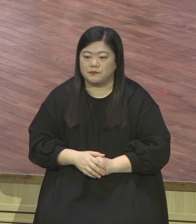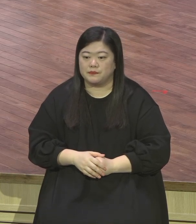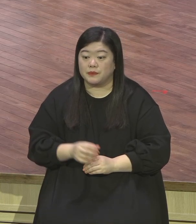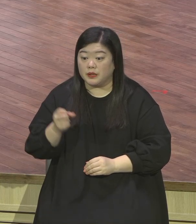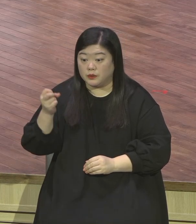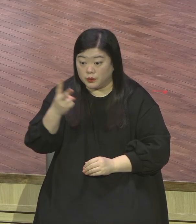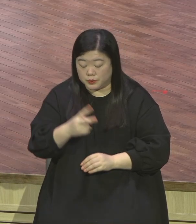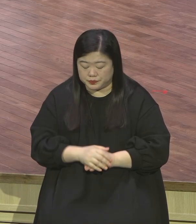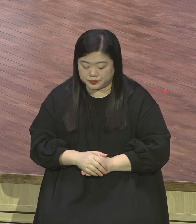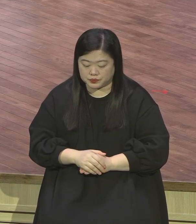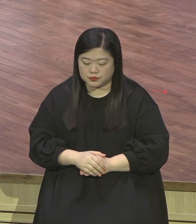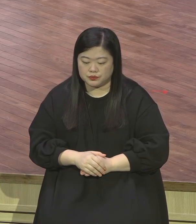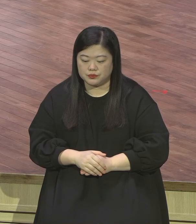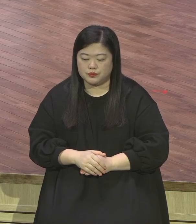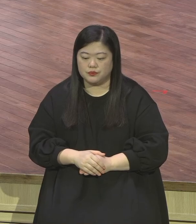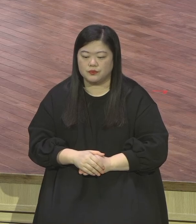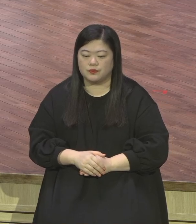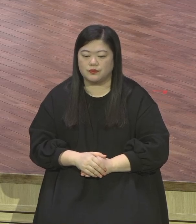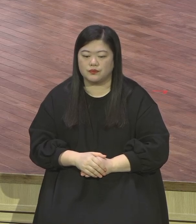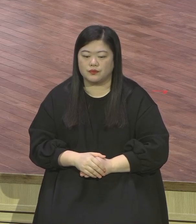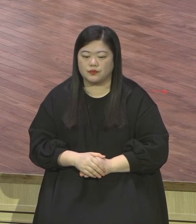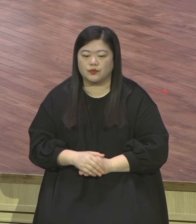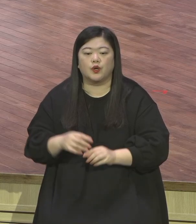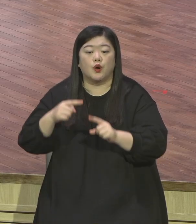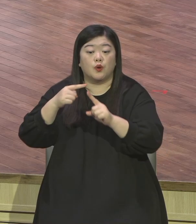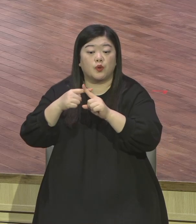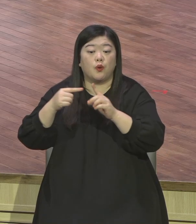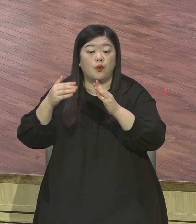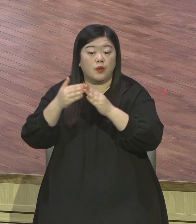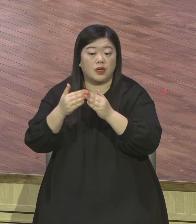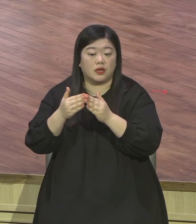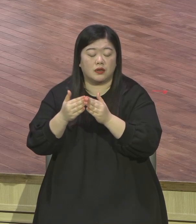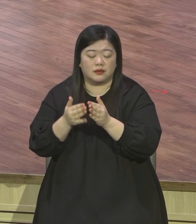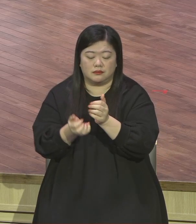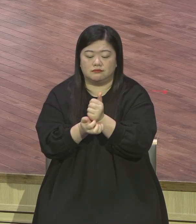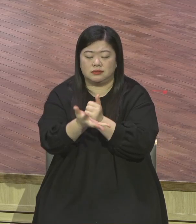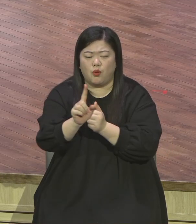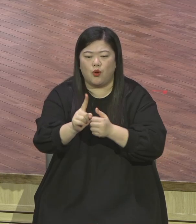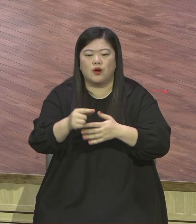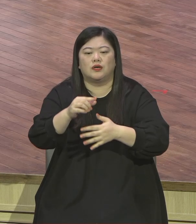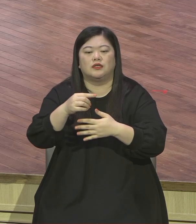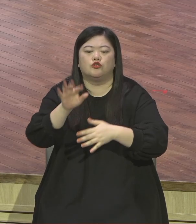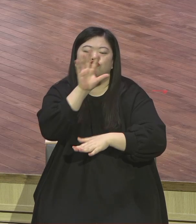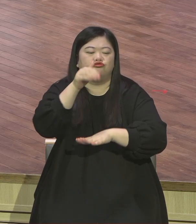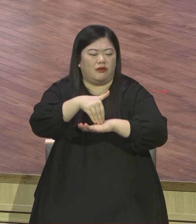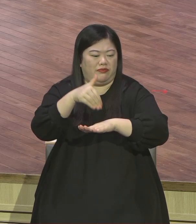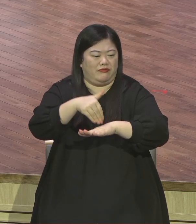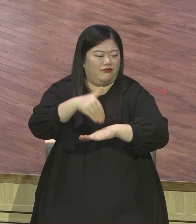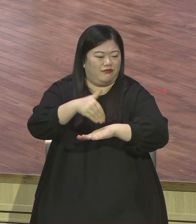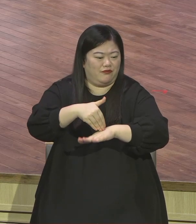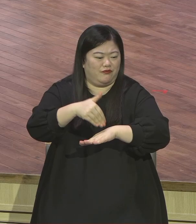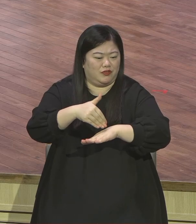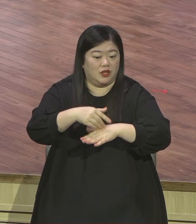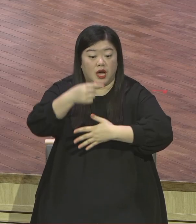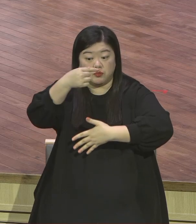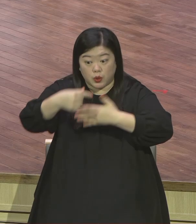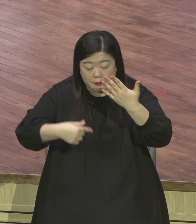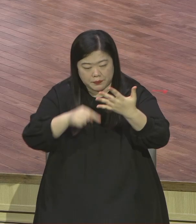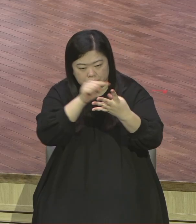여러분에게 제시해주는 각종 훈련을 통해서 예수 그리스도의 비밀을 더 풍성히 체험해야 돼요